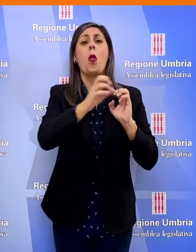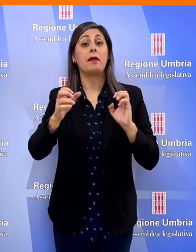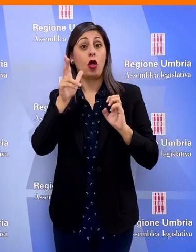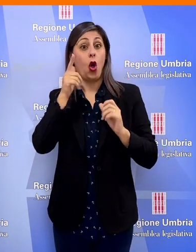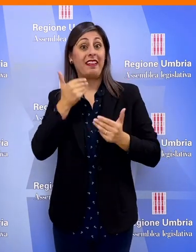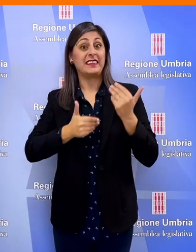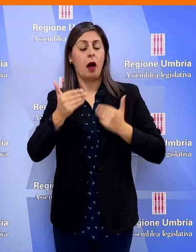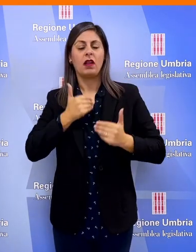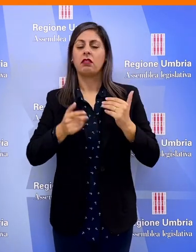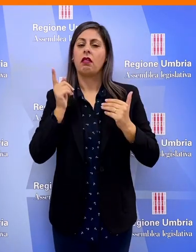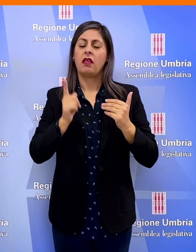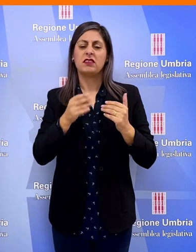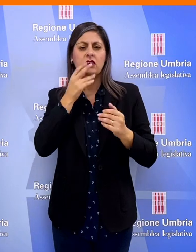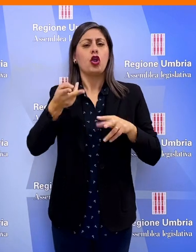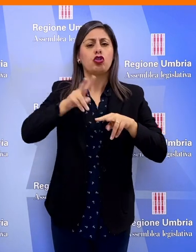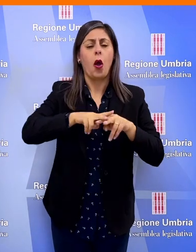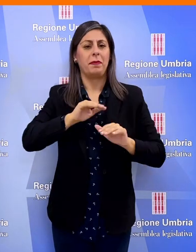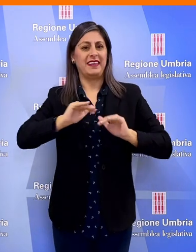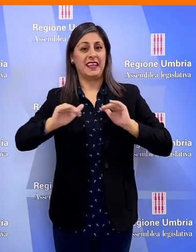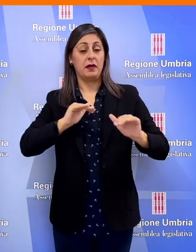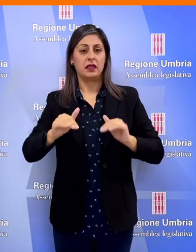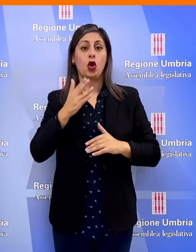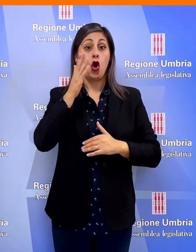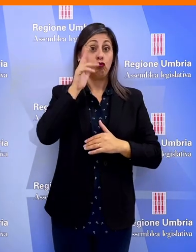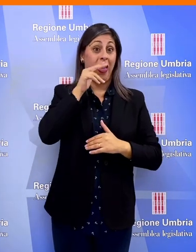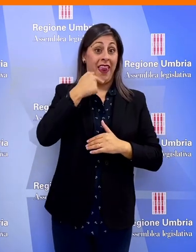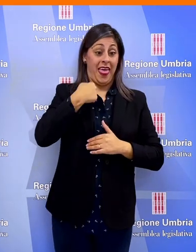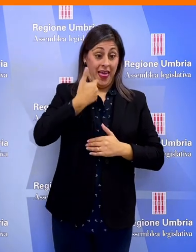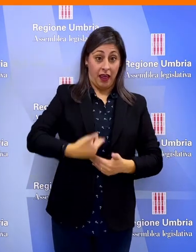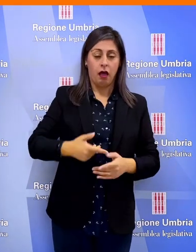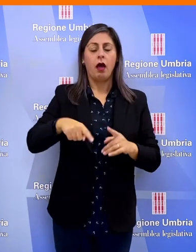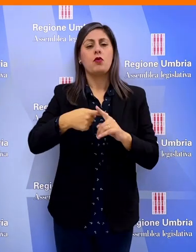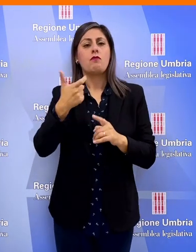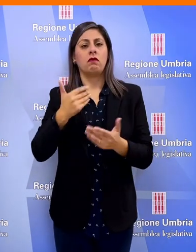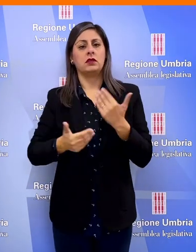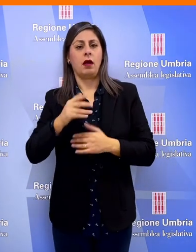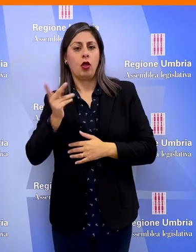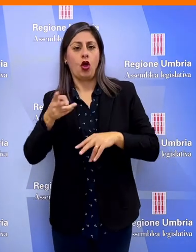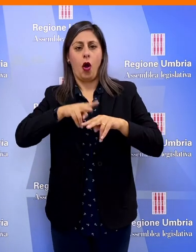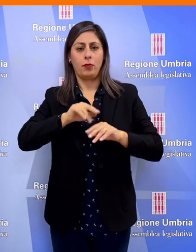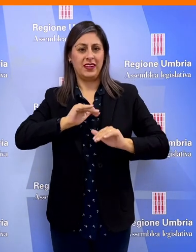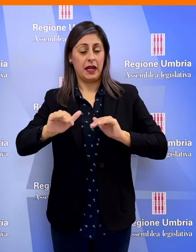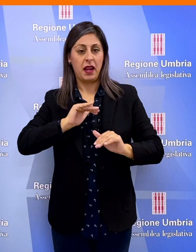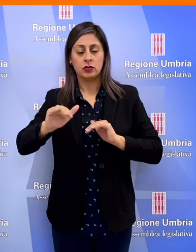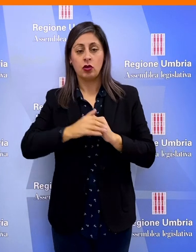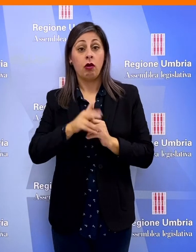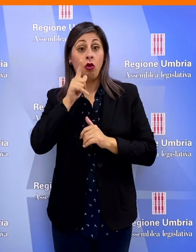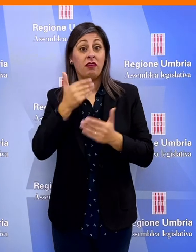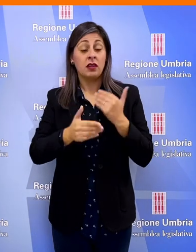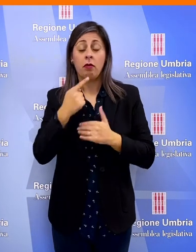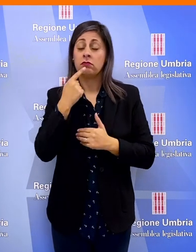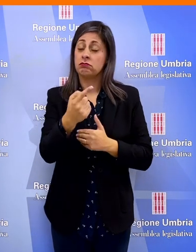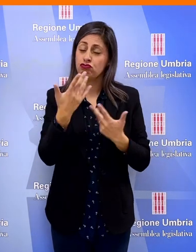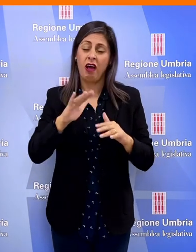multipla delle donne con disabilità una doppia discriminazione, sia di genere che per quanto attiene alla disabilità le donne con disabilità,